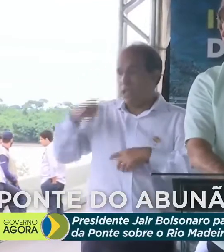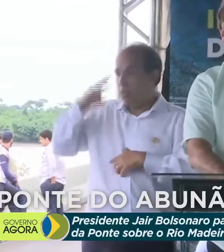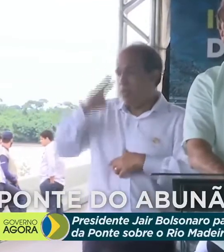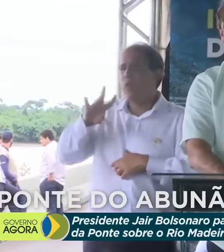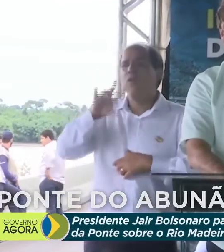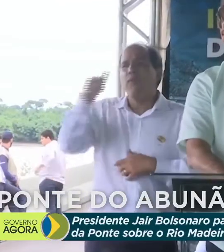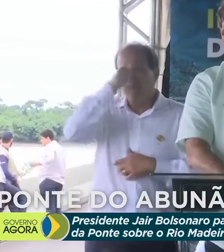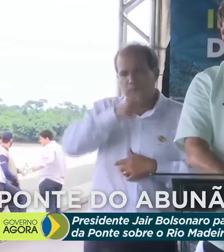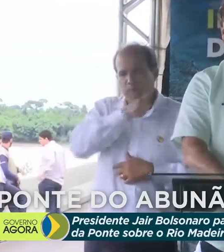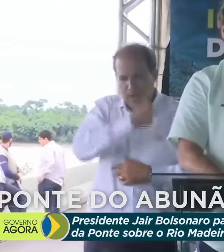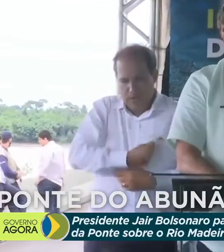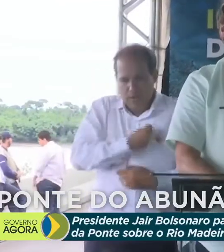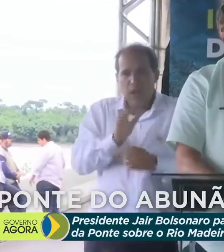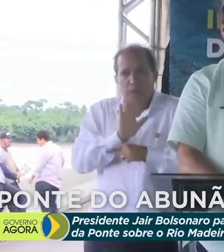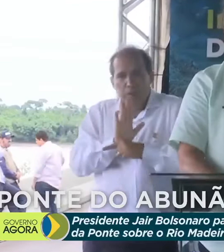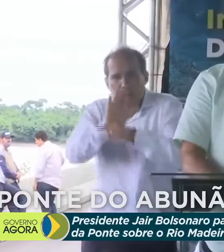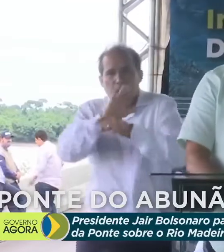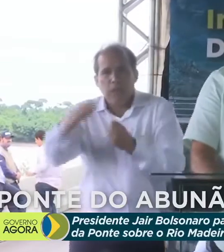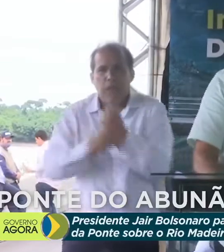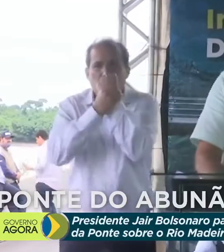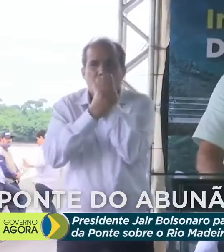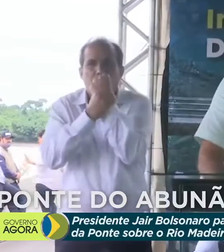para garantir a sua liberdade.